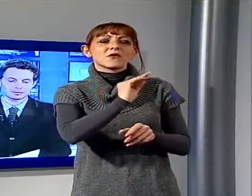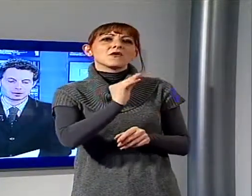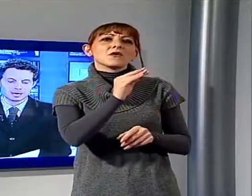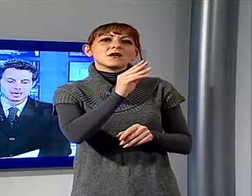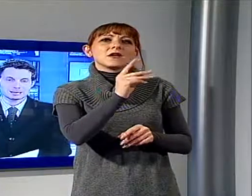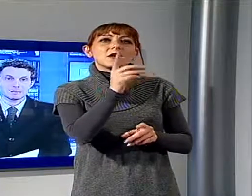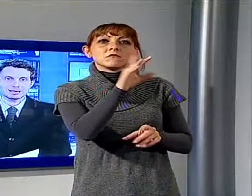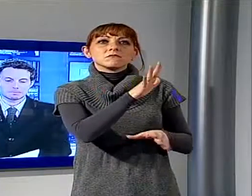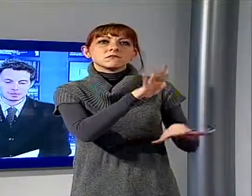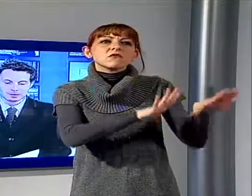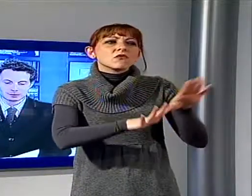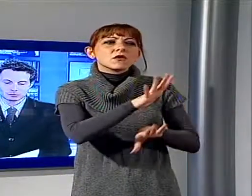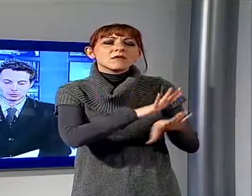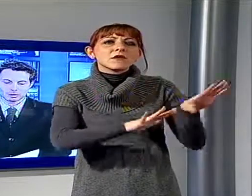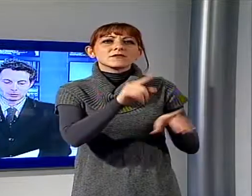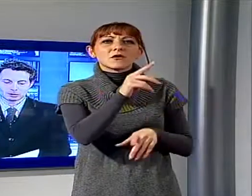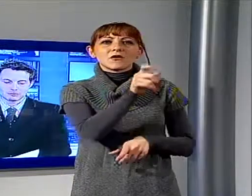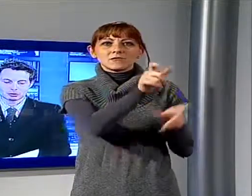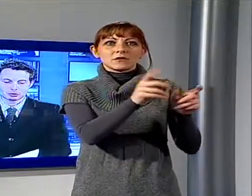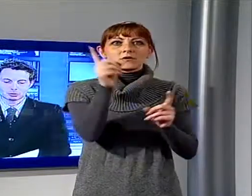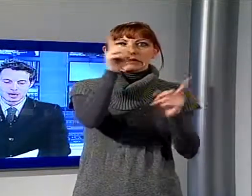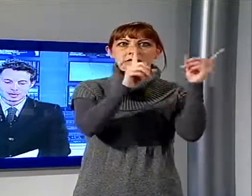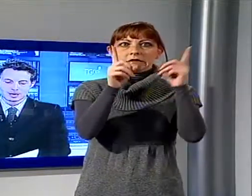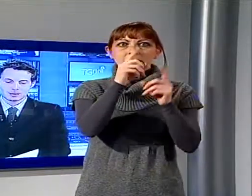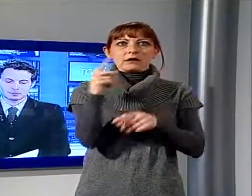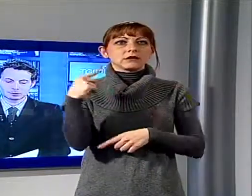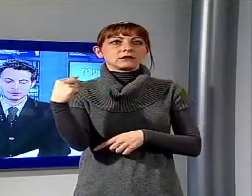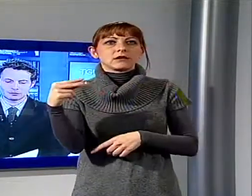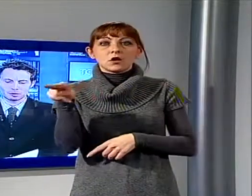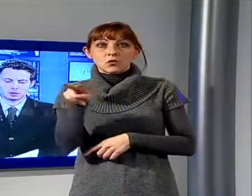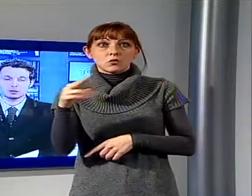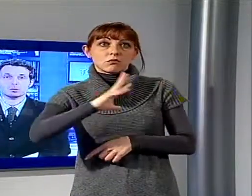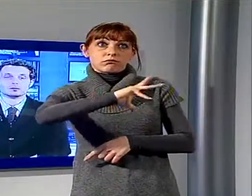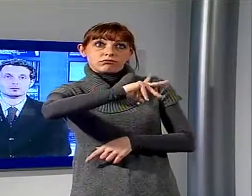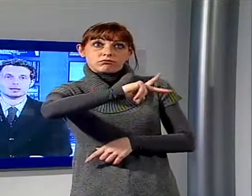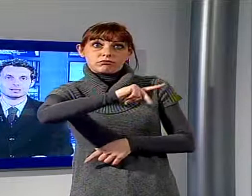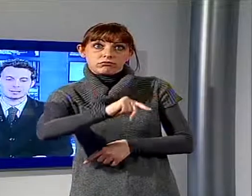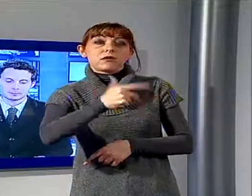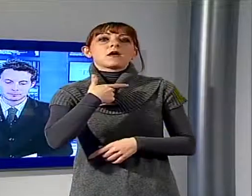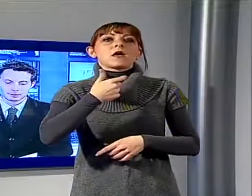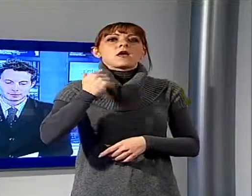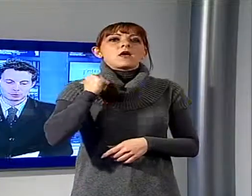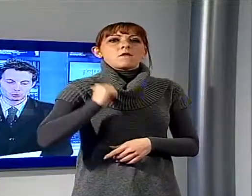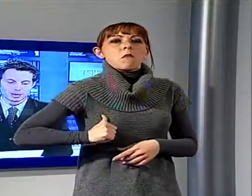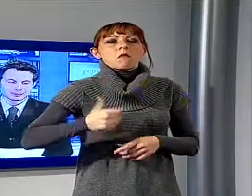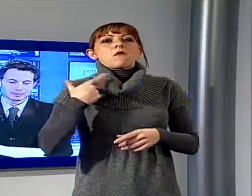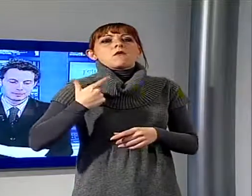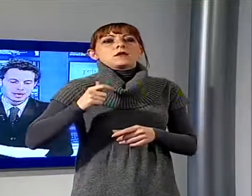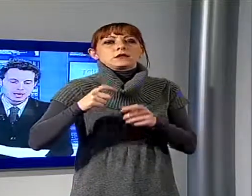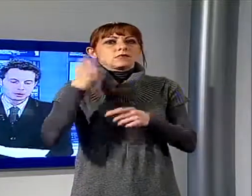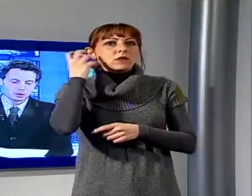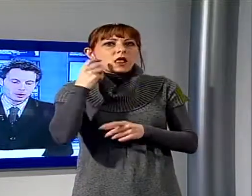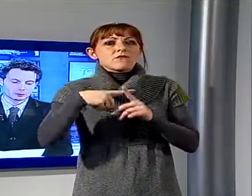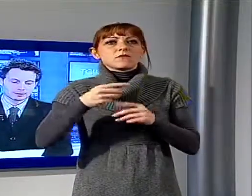distrazione dei malcapitati, sottraendo telefoni cellulari e portafogli, i due sono stati denunciati.